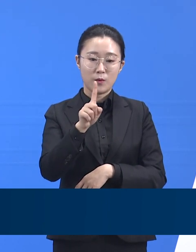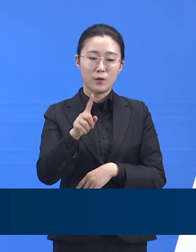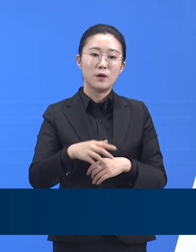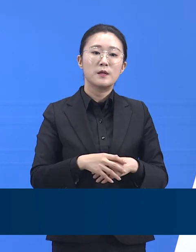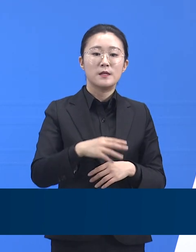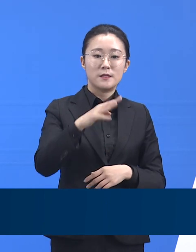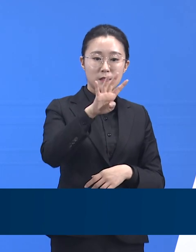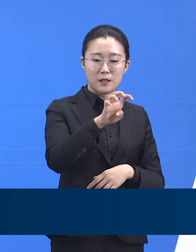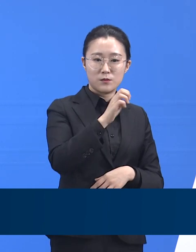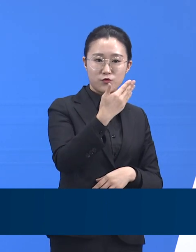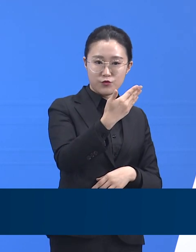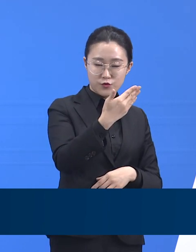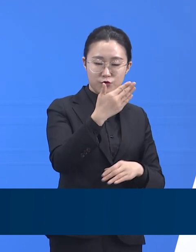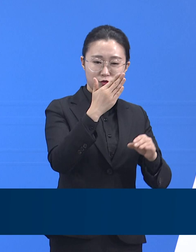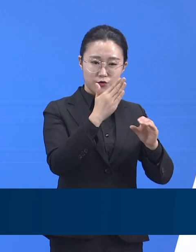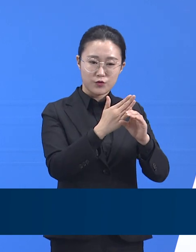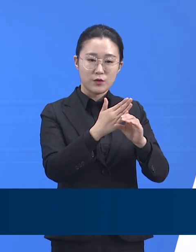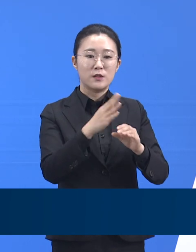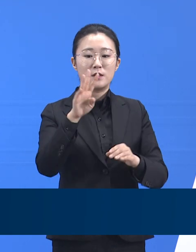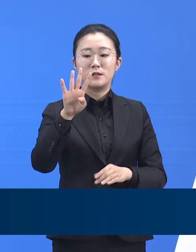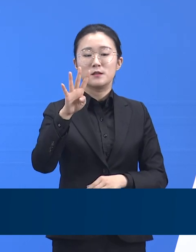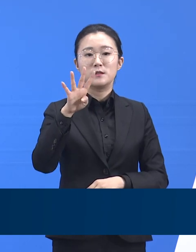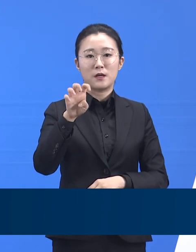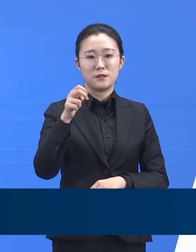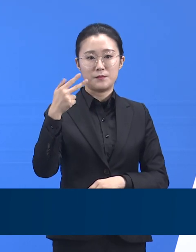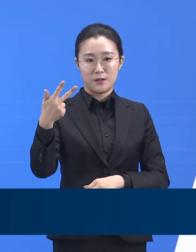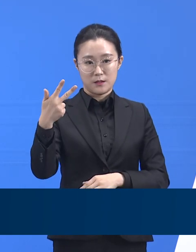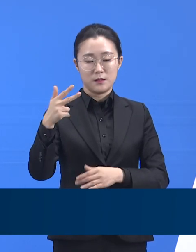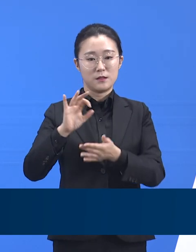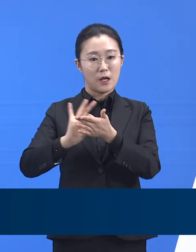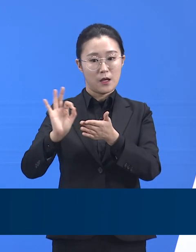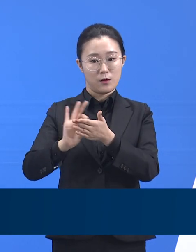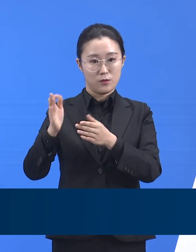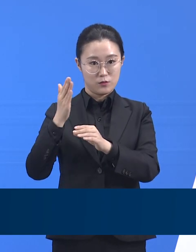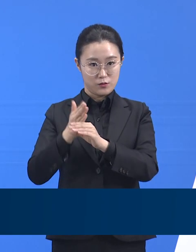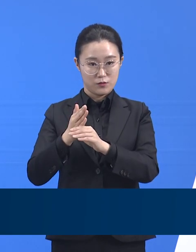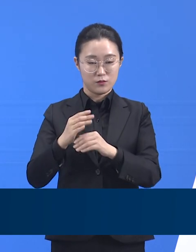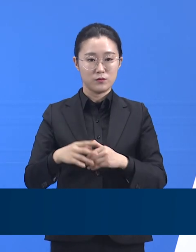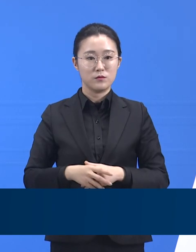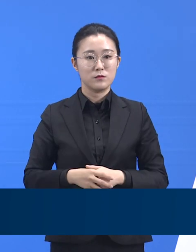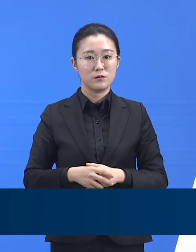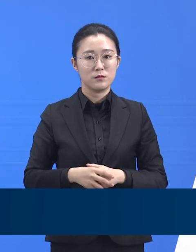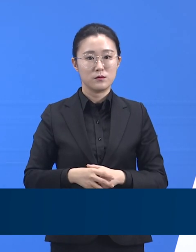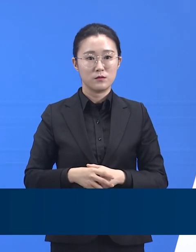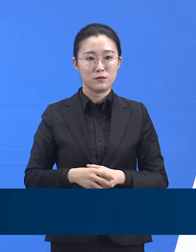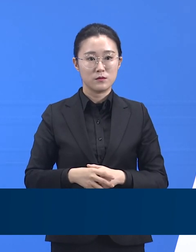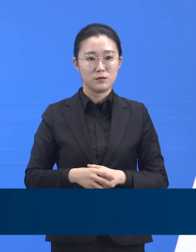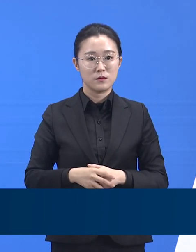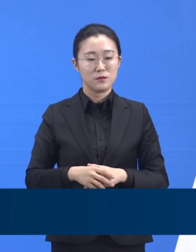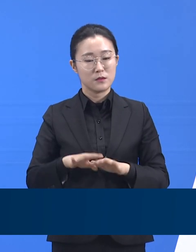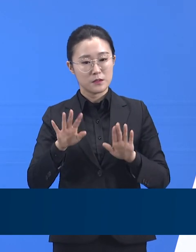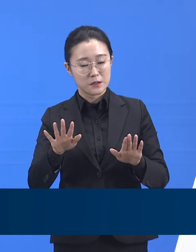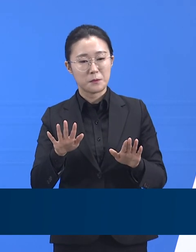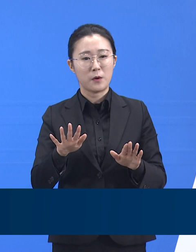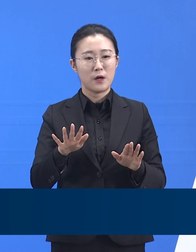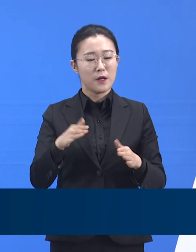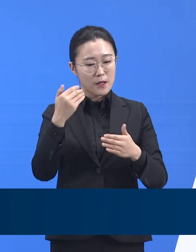사용 중입니다. 하지만 이 두 개의 병상은 현 시각에는 위급한 환자임에게 배정된 상태입니다.